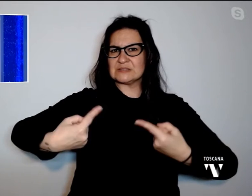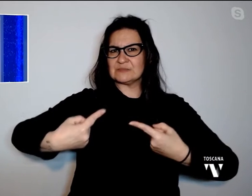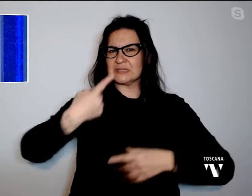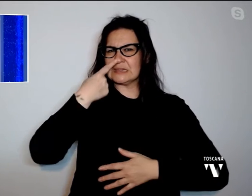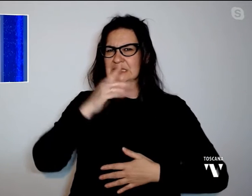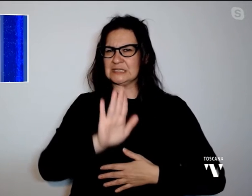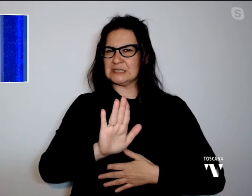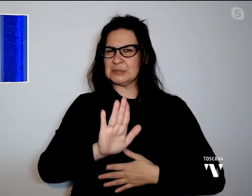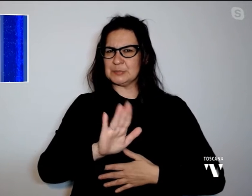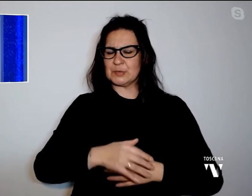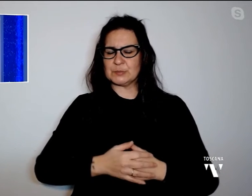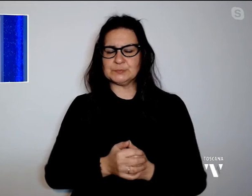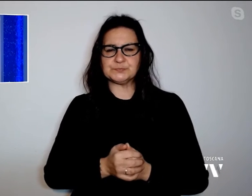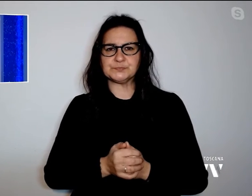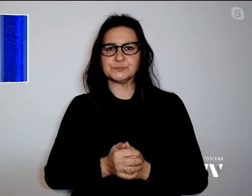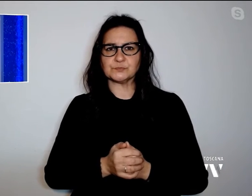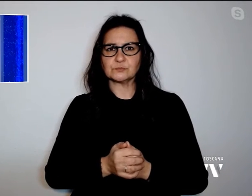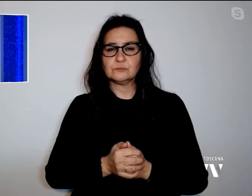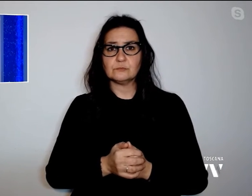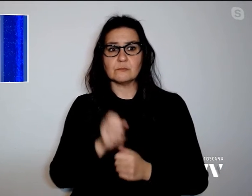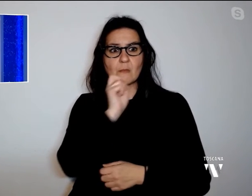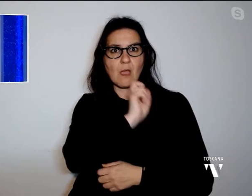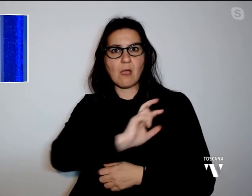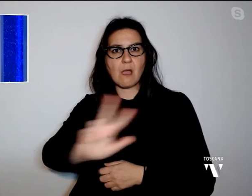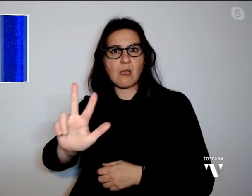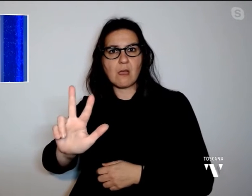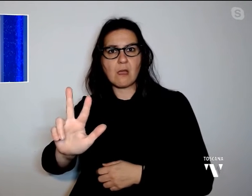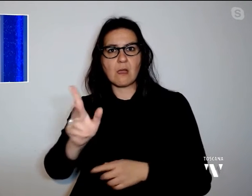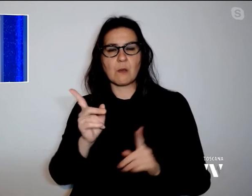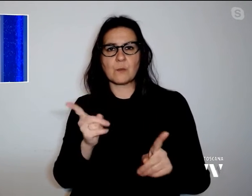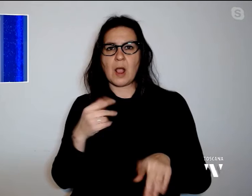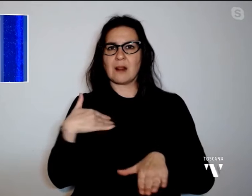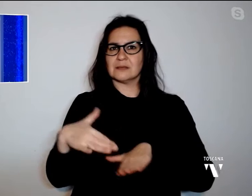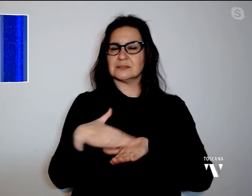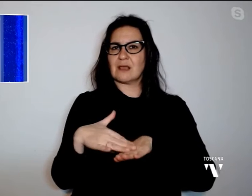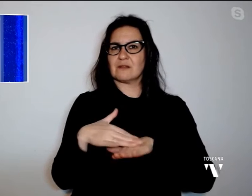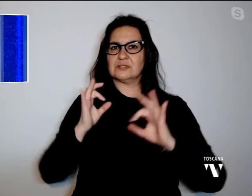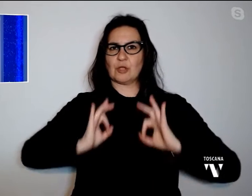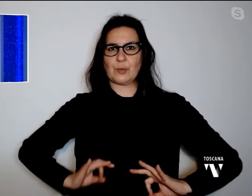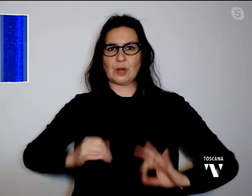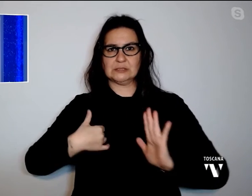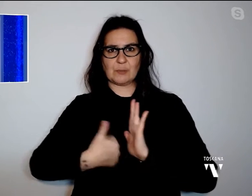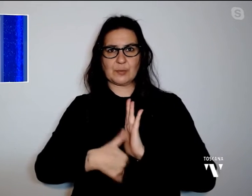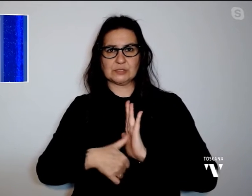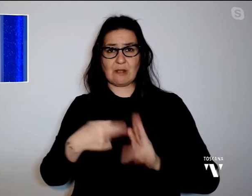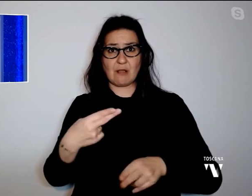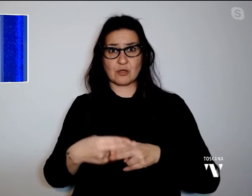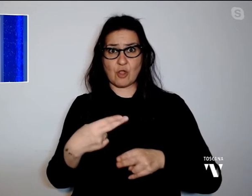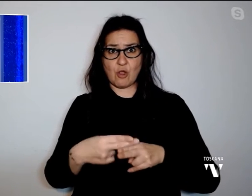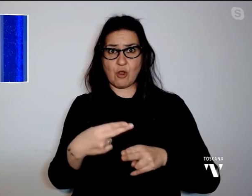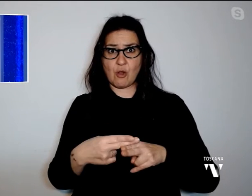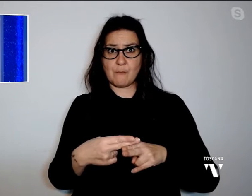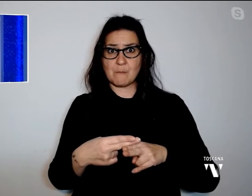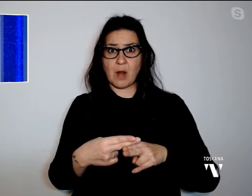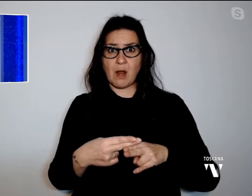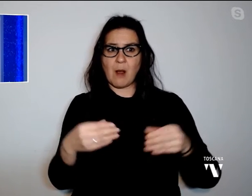è stato immediatamente segnalato al servizio della Polizia Postale di Roma e rimosso dalla piattaforma